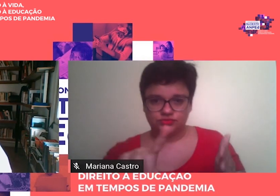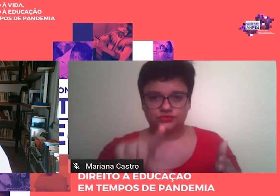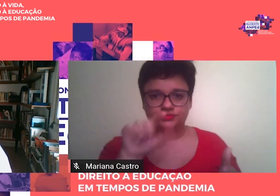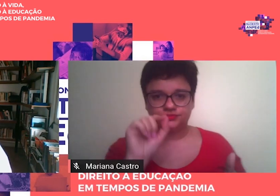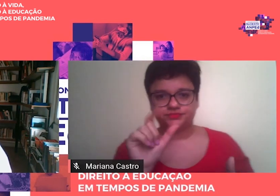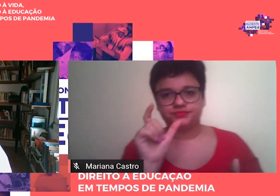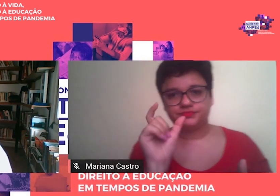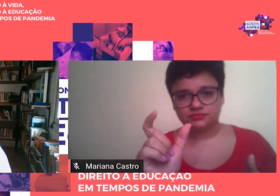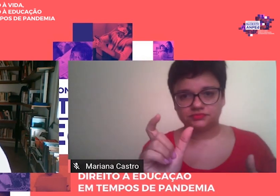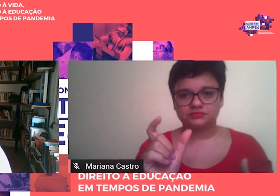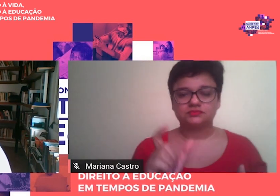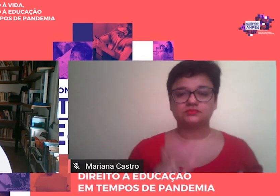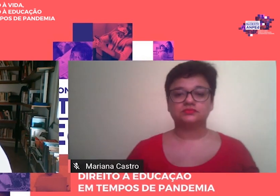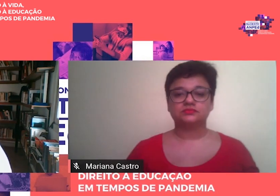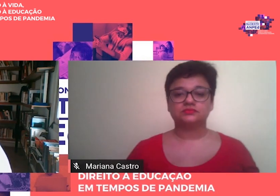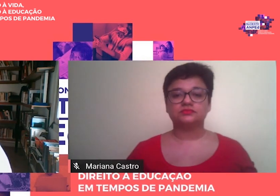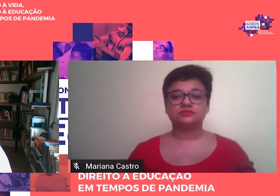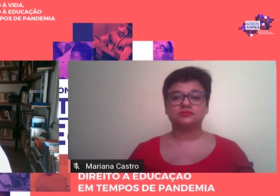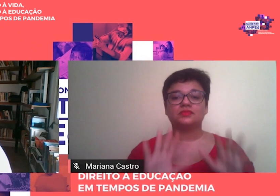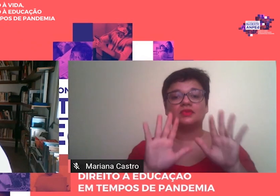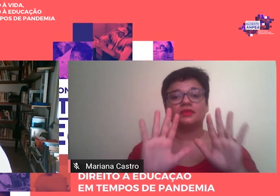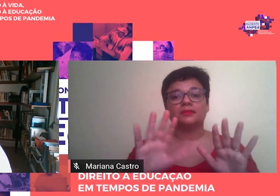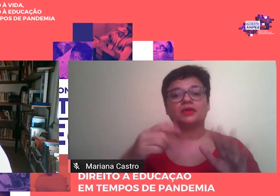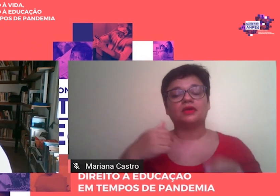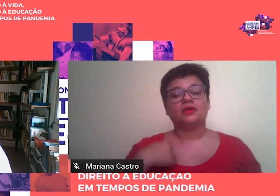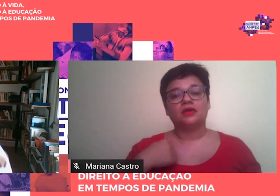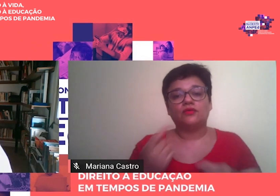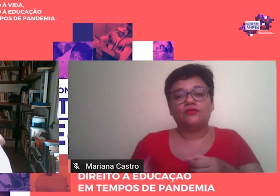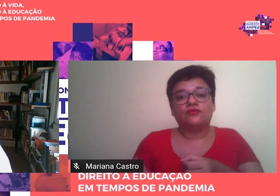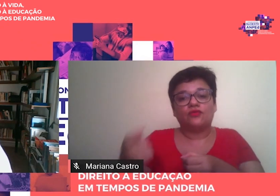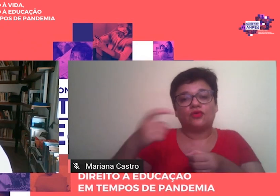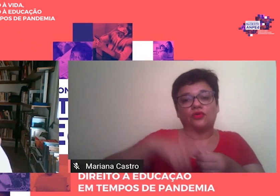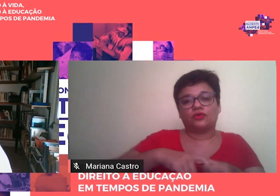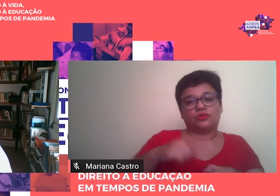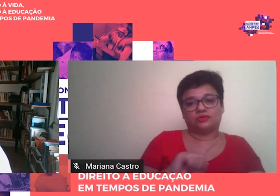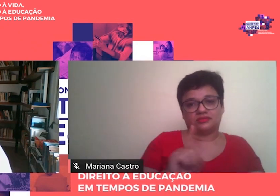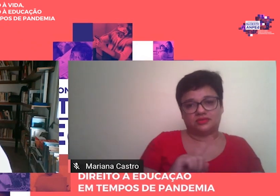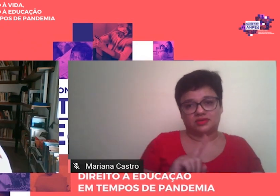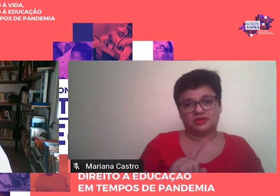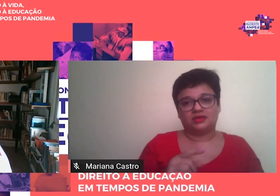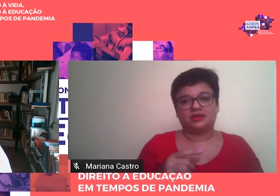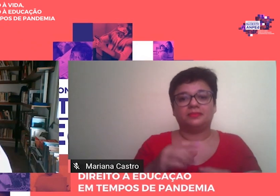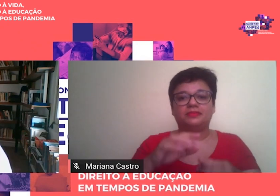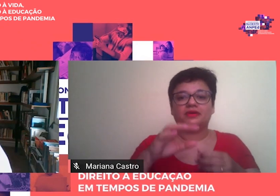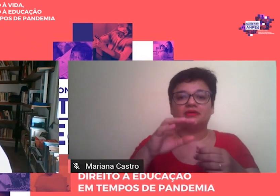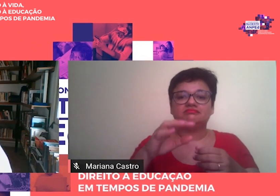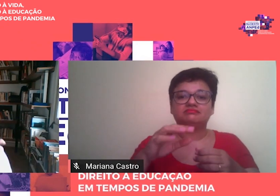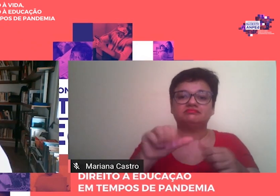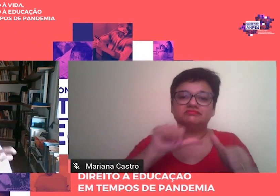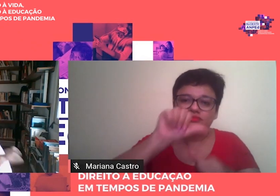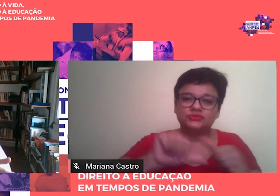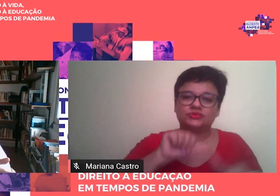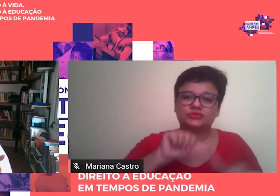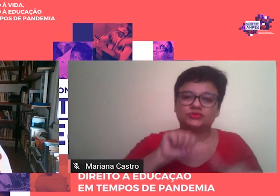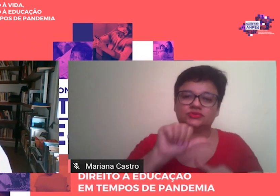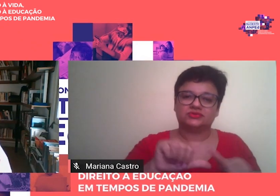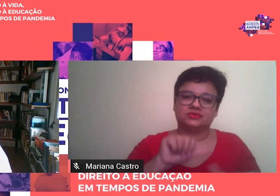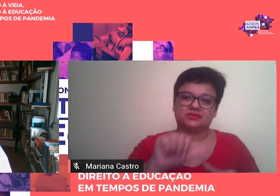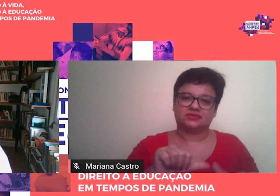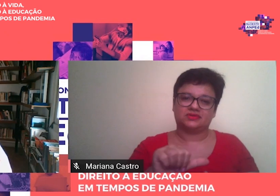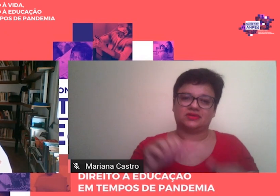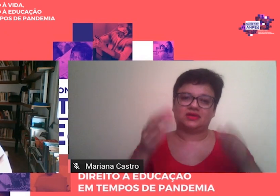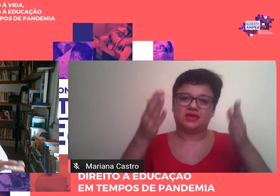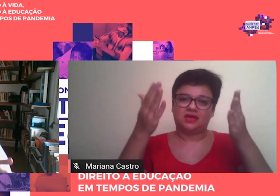Só que eu não voltei para retificar as análises